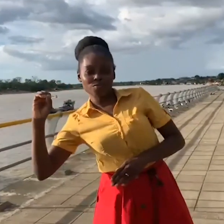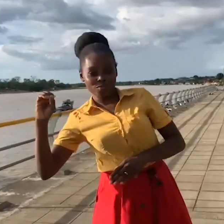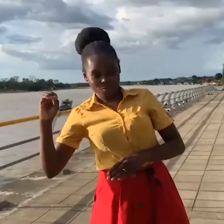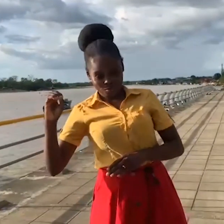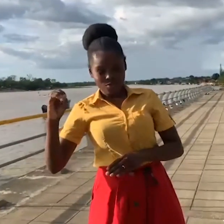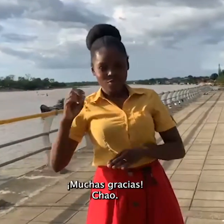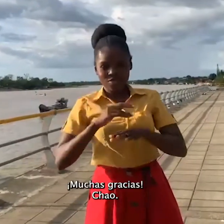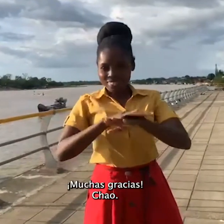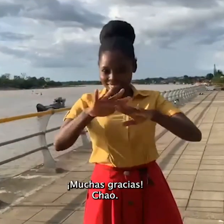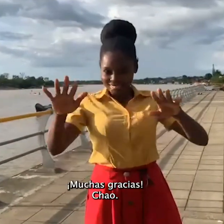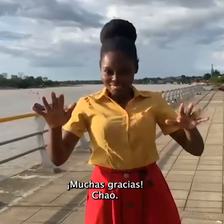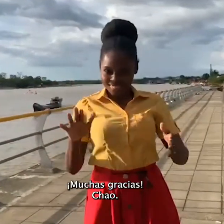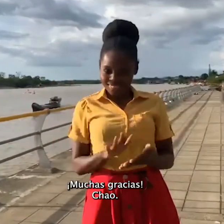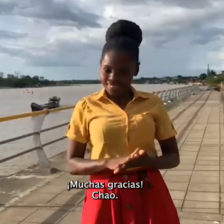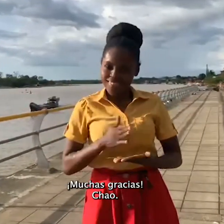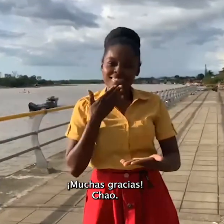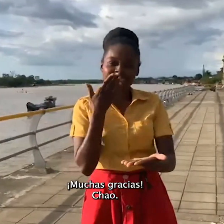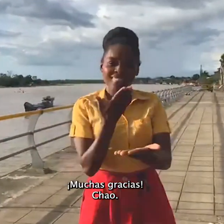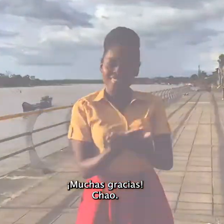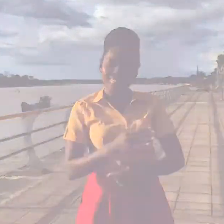Muchas gracias. Chao.